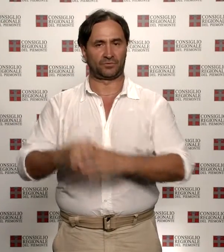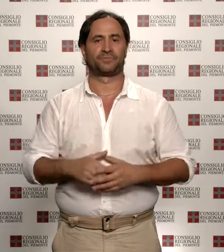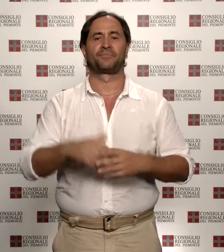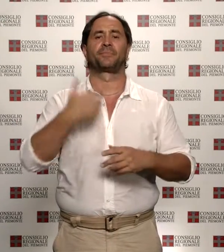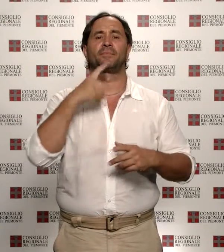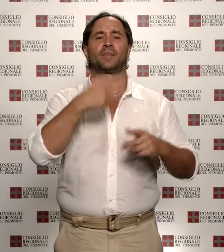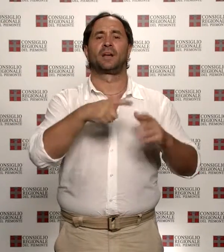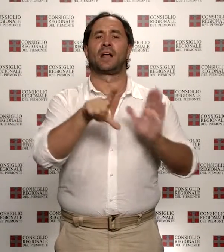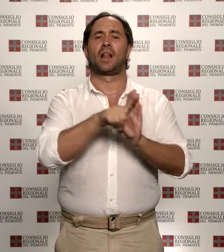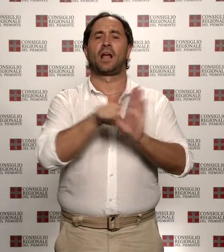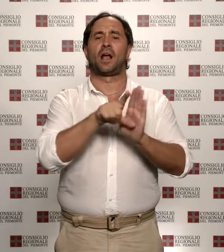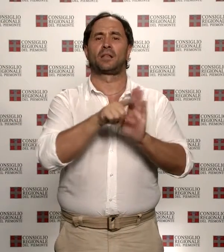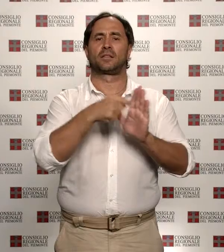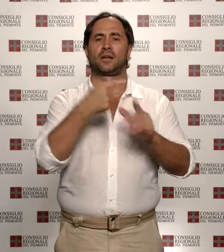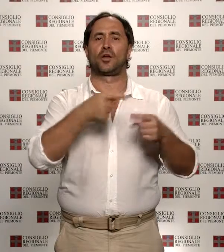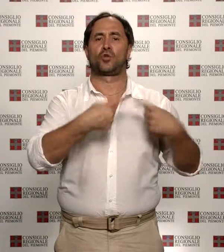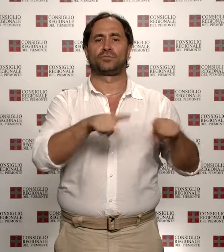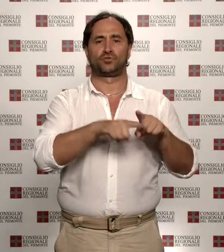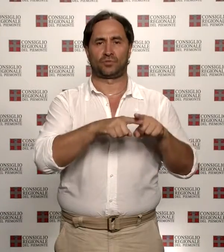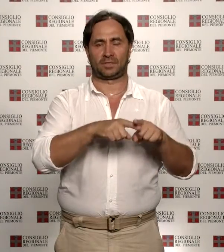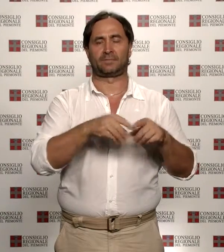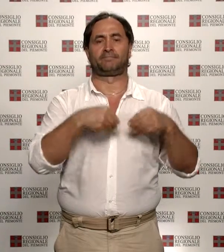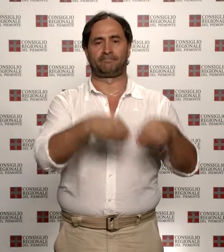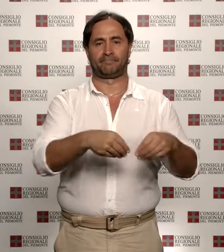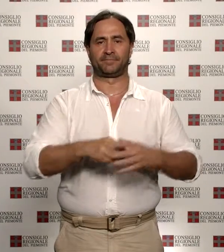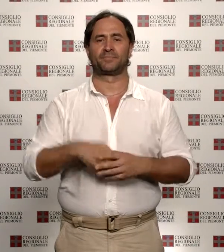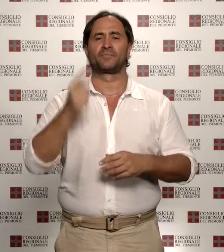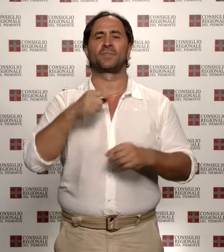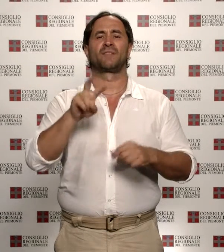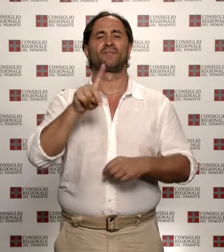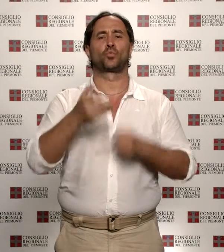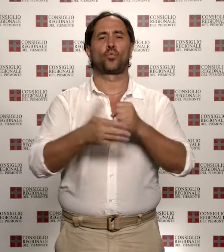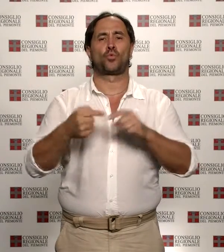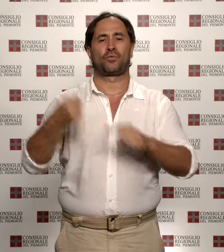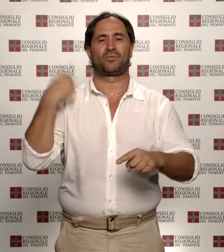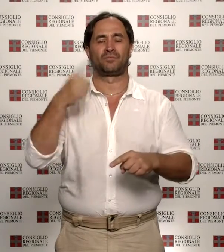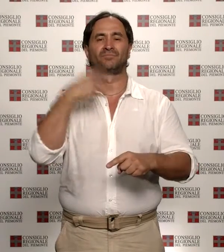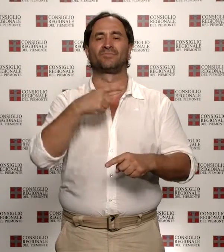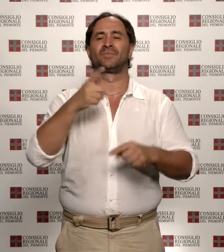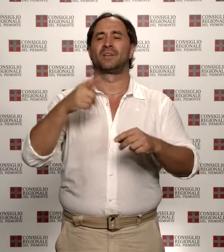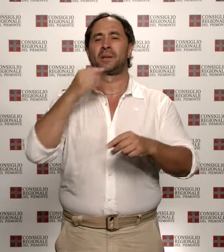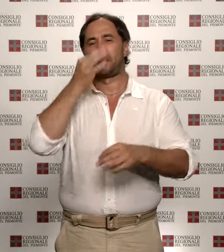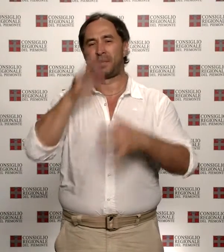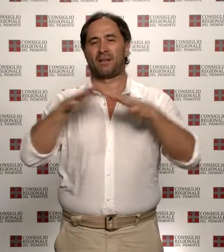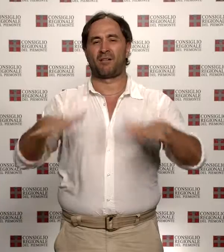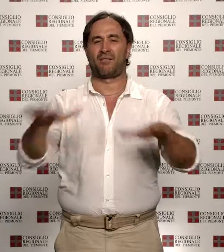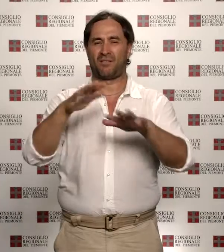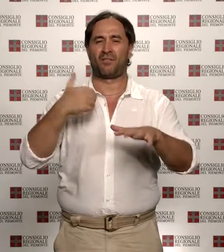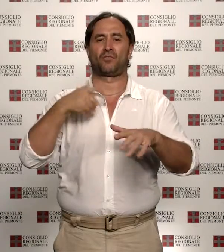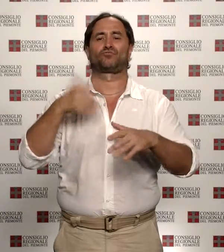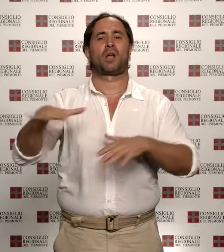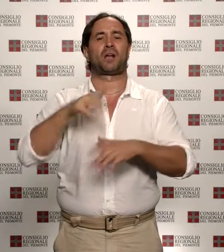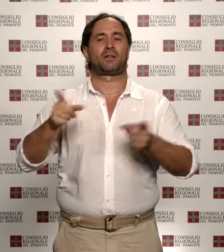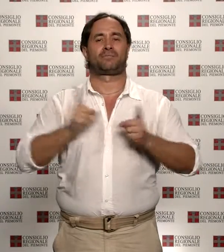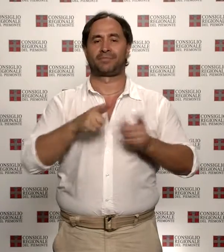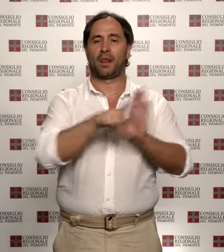Legalità. Nella seduta del 28 luglio il Consiglio regionale ha approvato la legge sui parchi e le aree protette. Inoltre ha